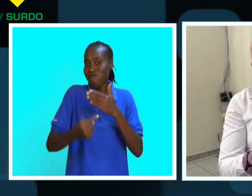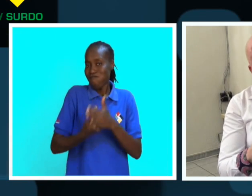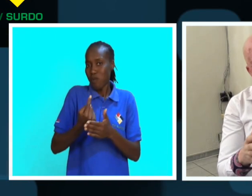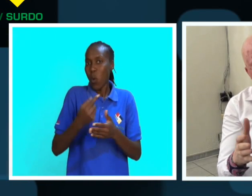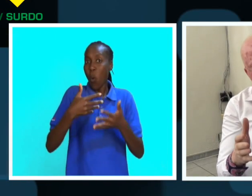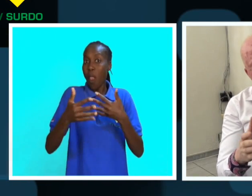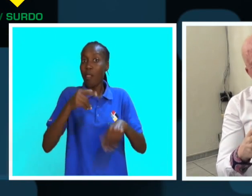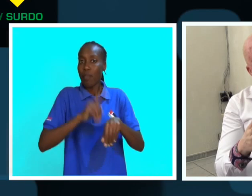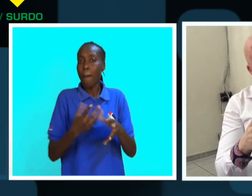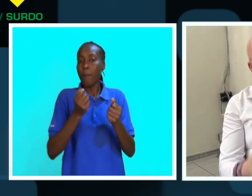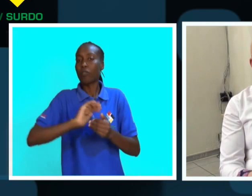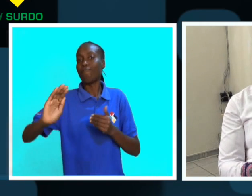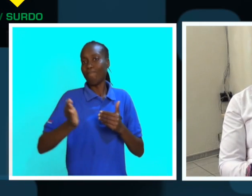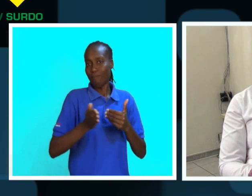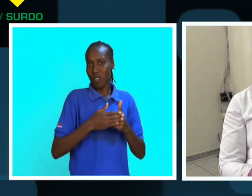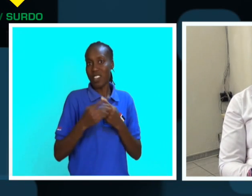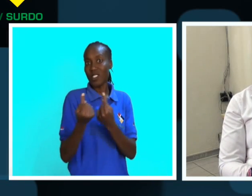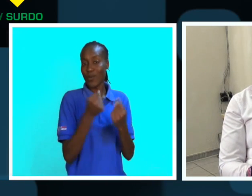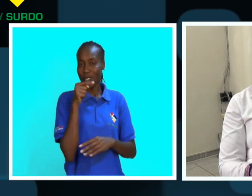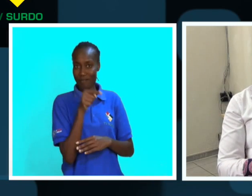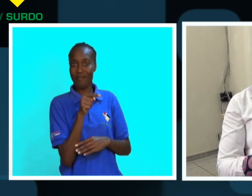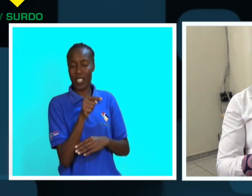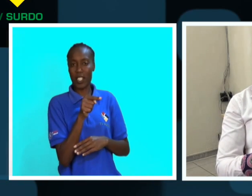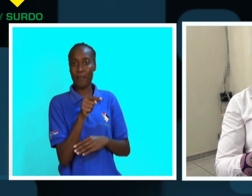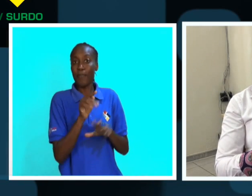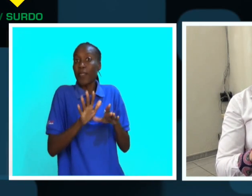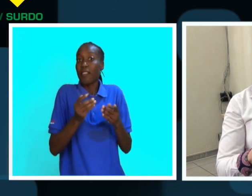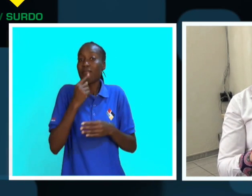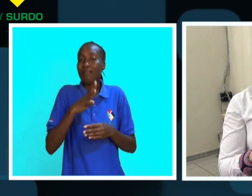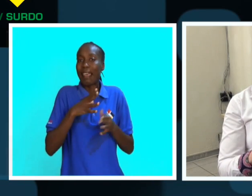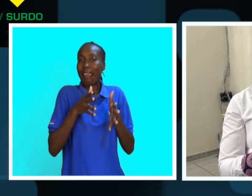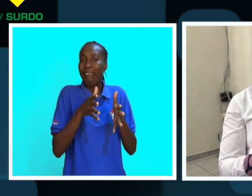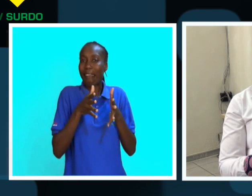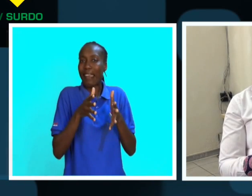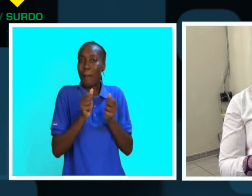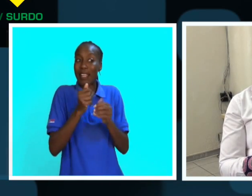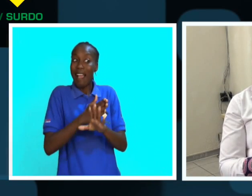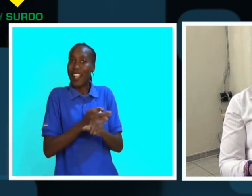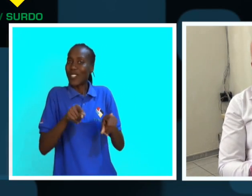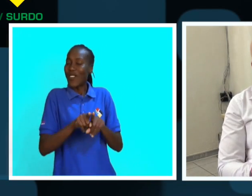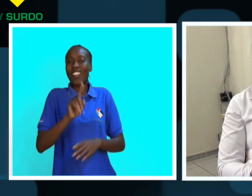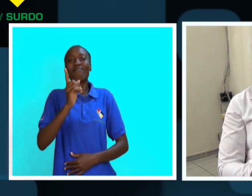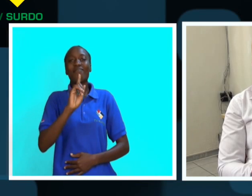qualquer instante, vai voltar. Então há algum receio, mas não como antes.